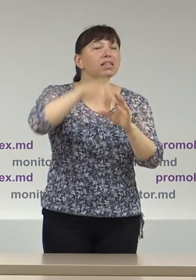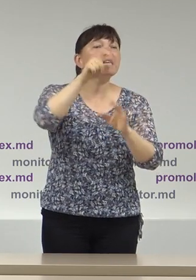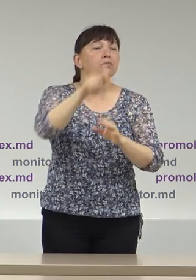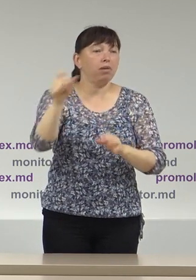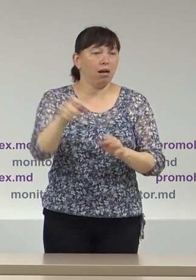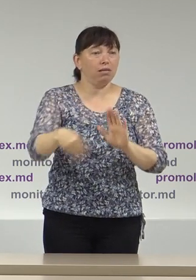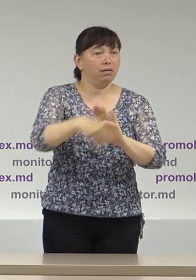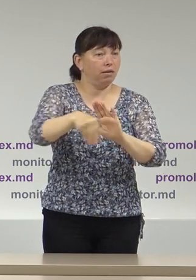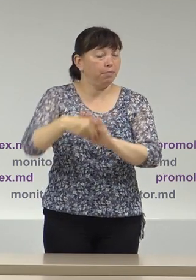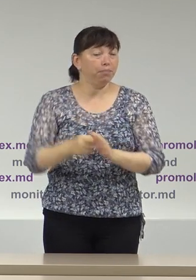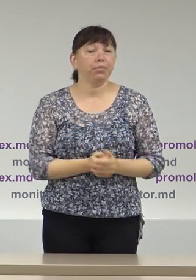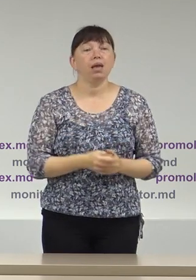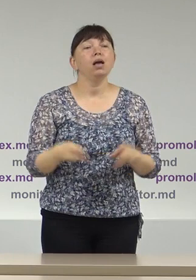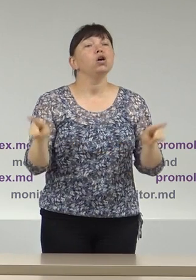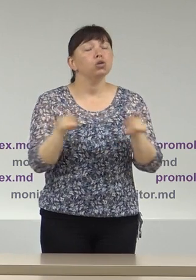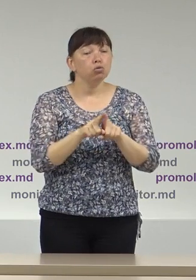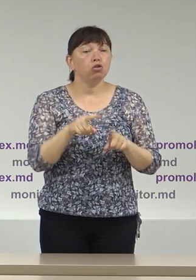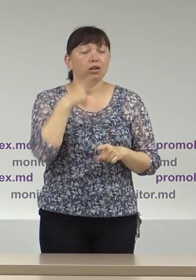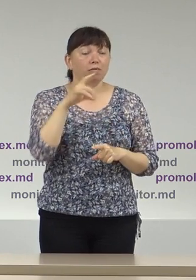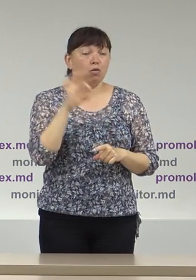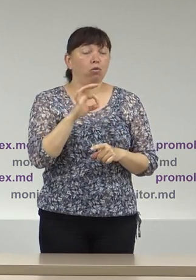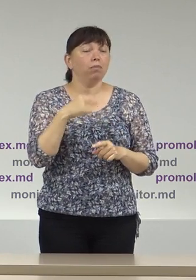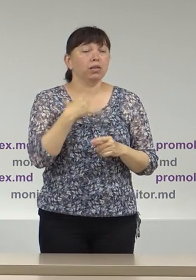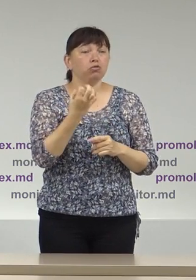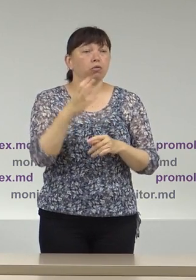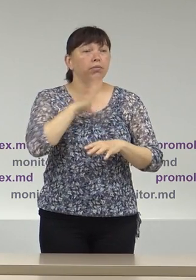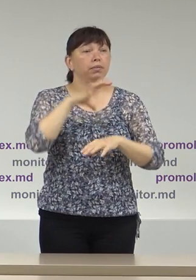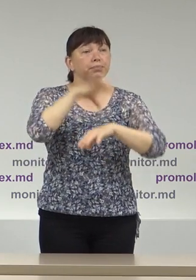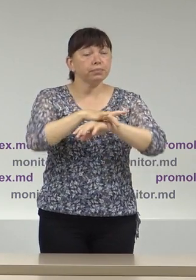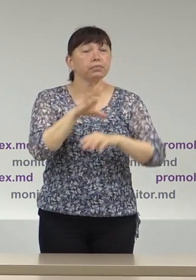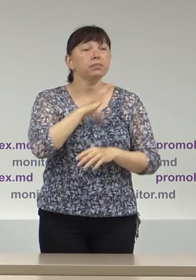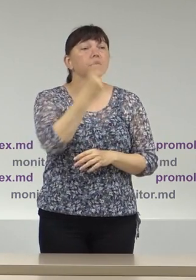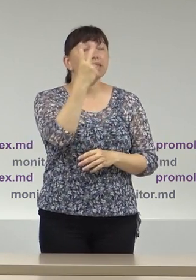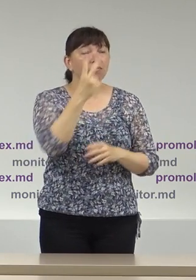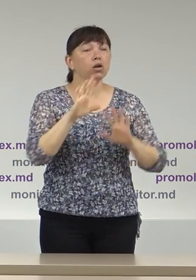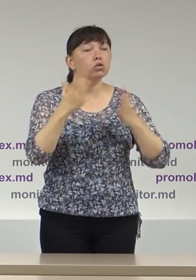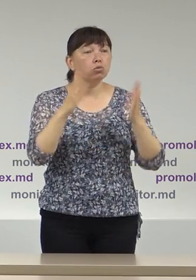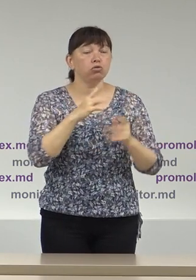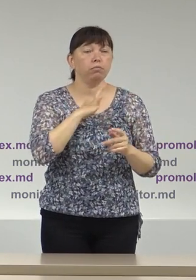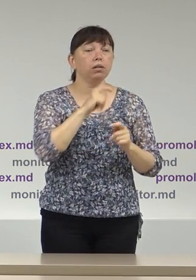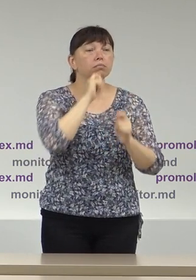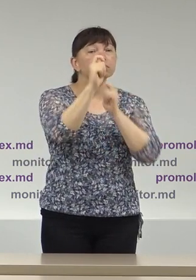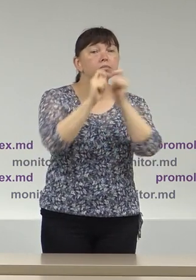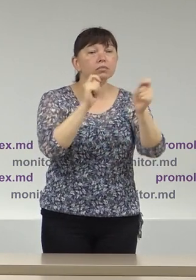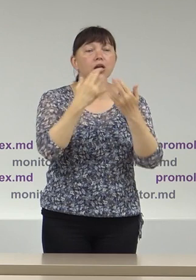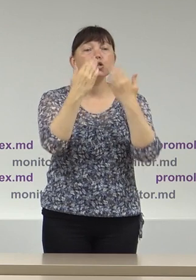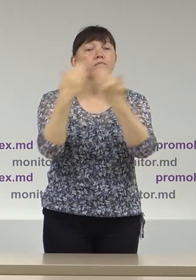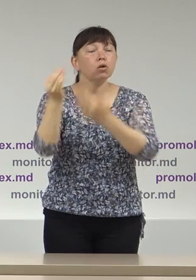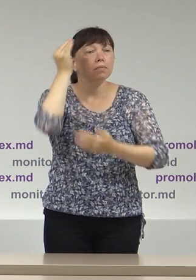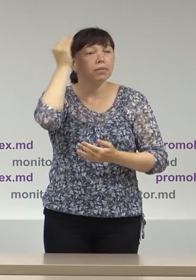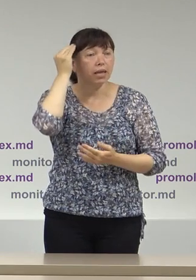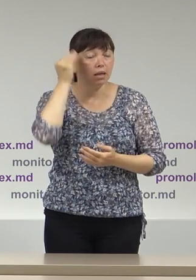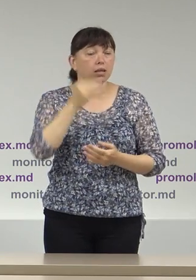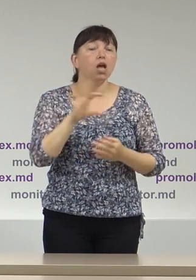perioada de referință a raportului, noi am constatat și două cazuri de realizare a sondajelor de opinie privind